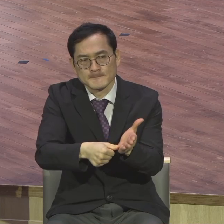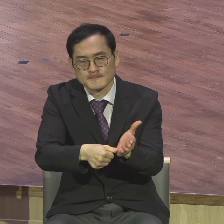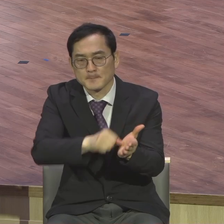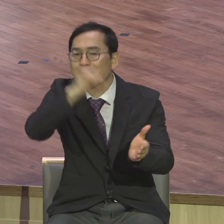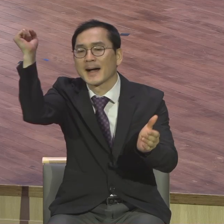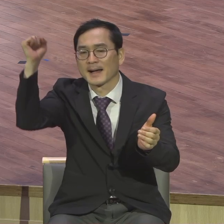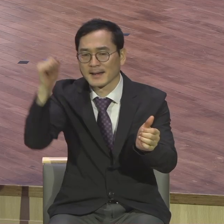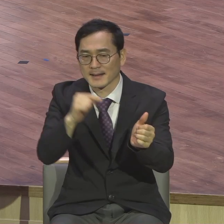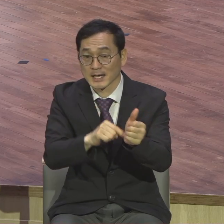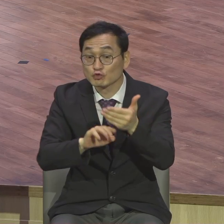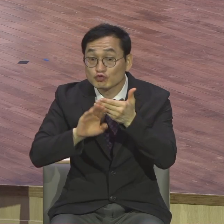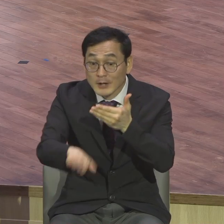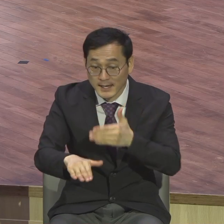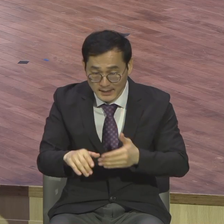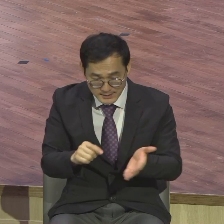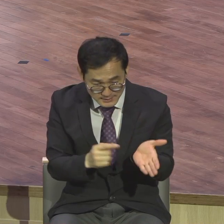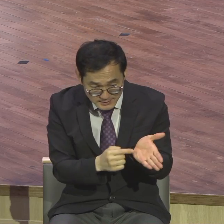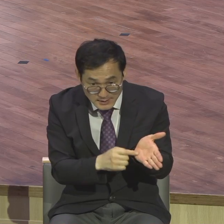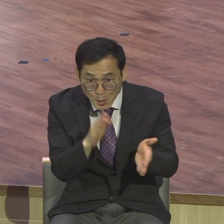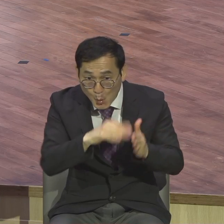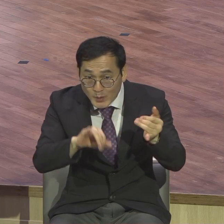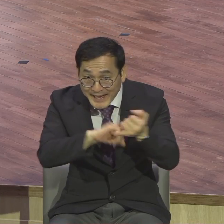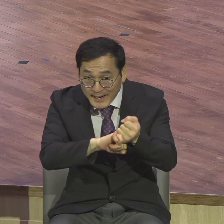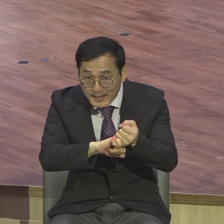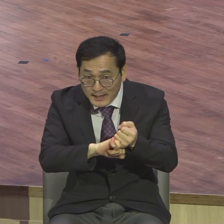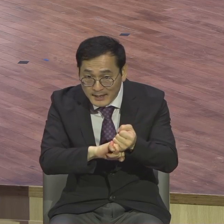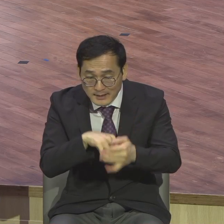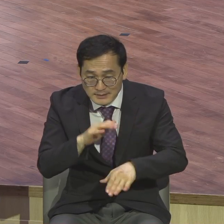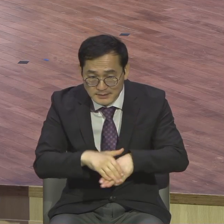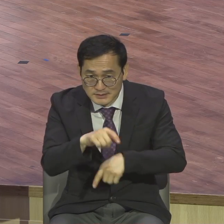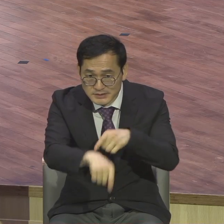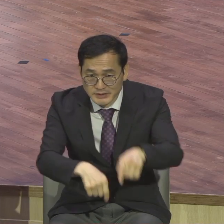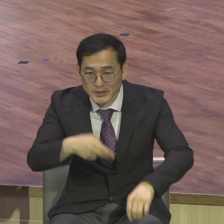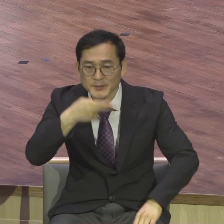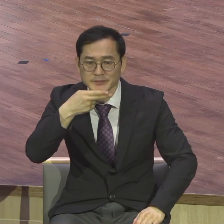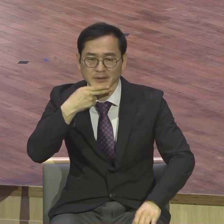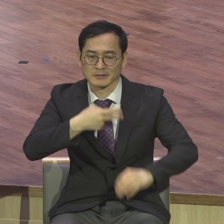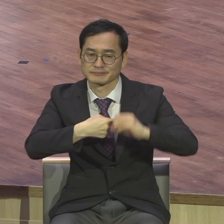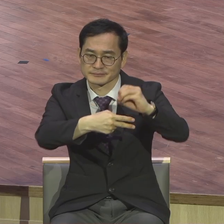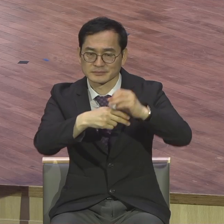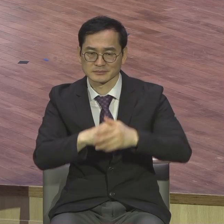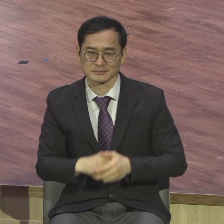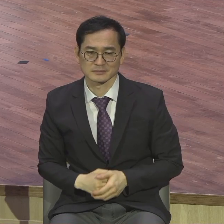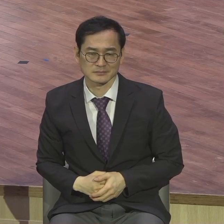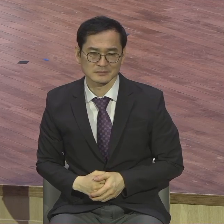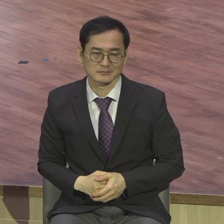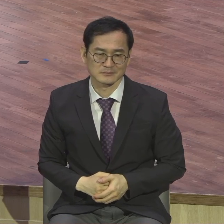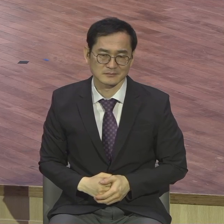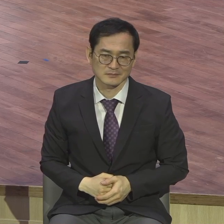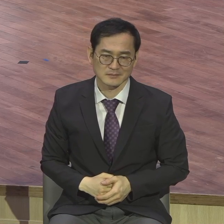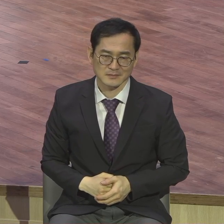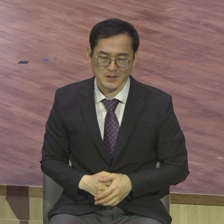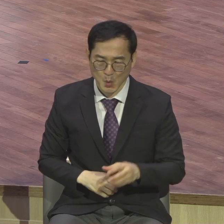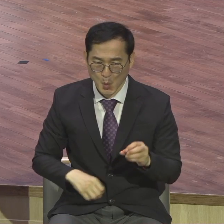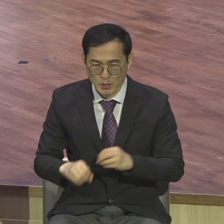실천하지 않았고 책임을 해피하고 각종 스캔들로 문제를 일으킨 심각한 대통령이었습니다